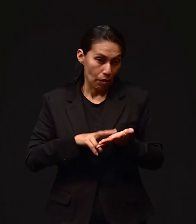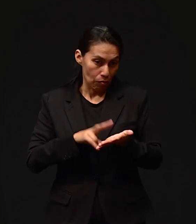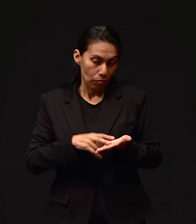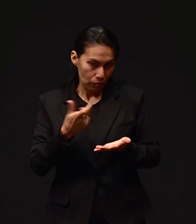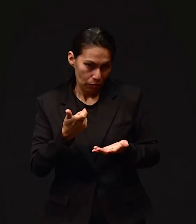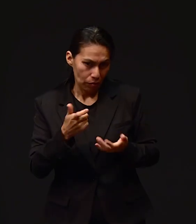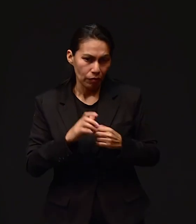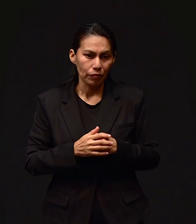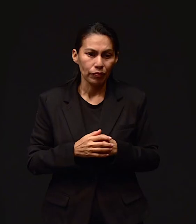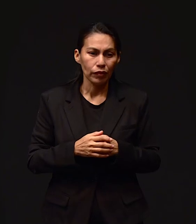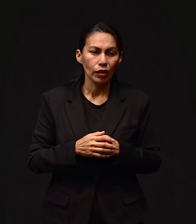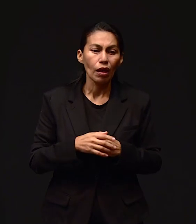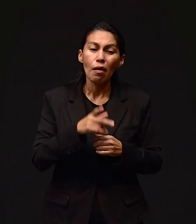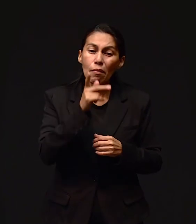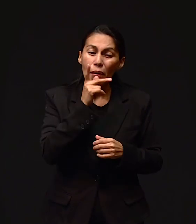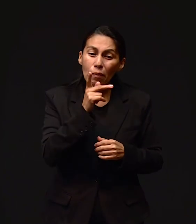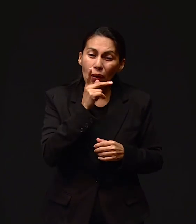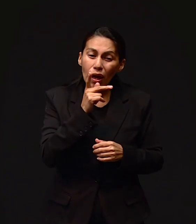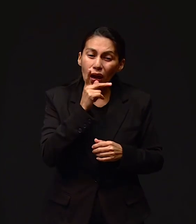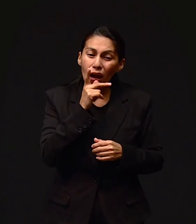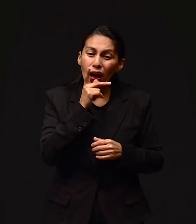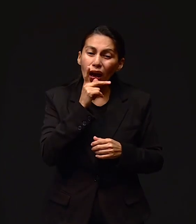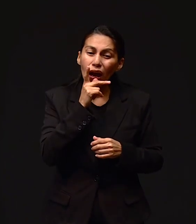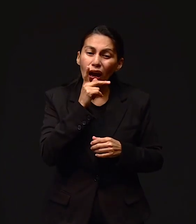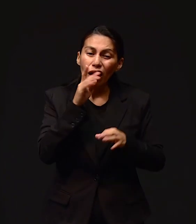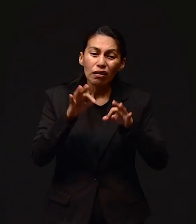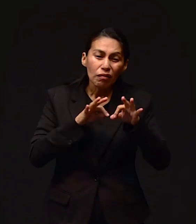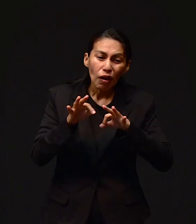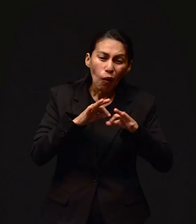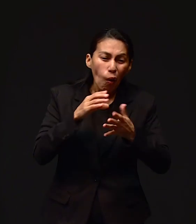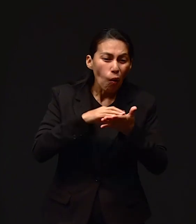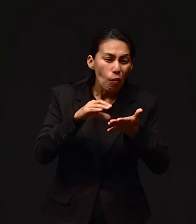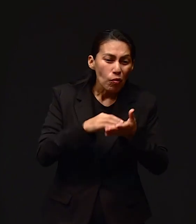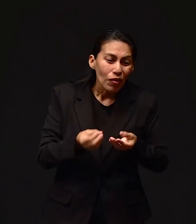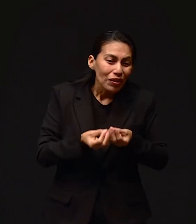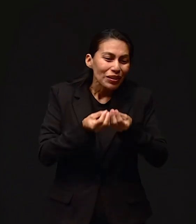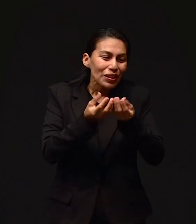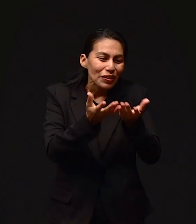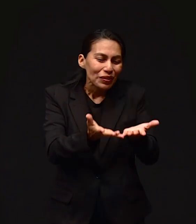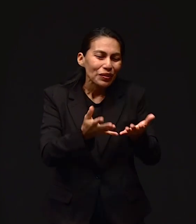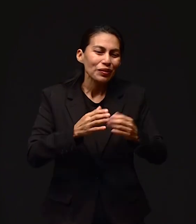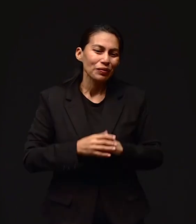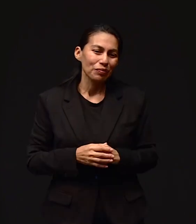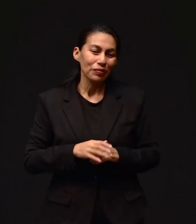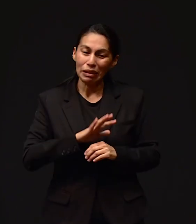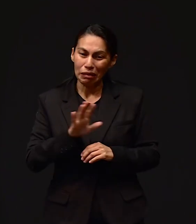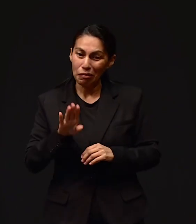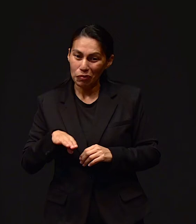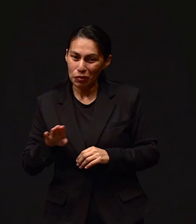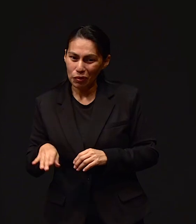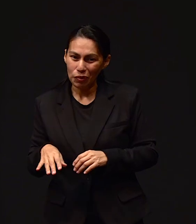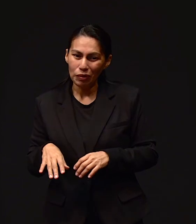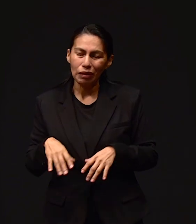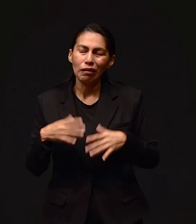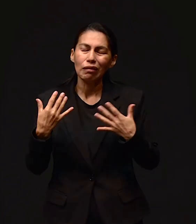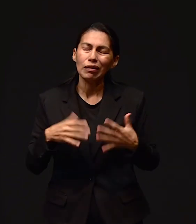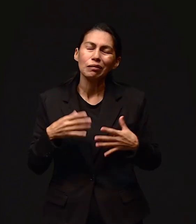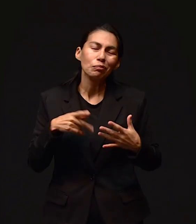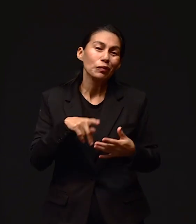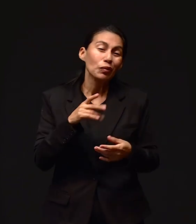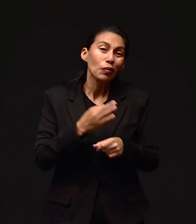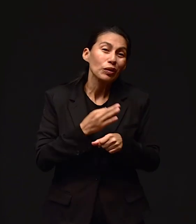especial porque su esposo y el padre de la muchacha se los dejó. Y ahora, pues, pasa esto, pero tenemos que